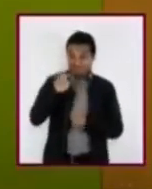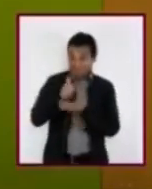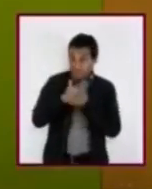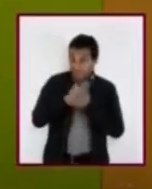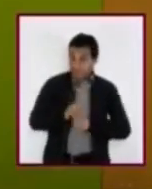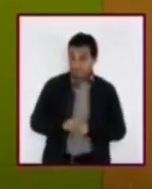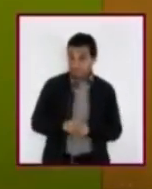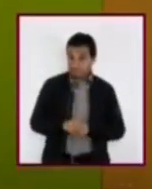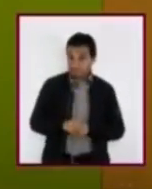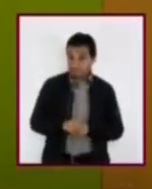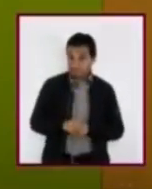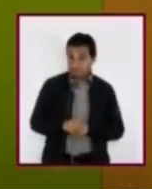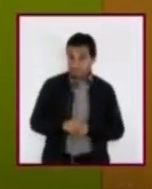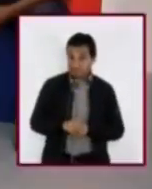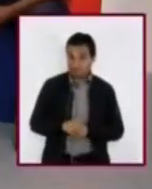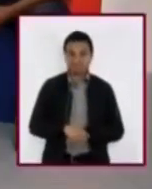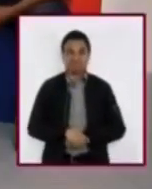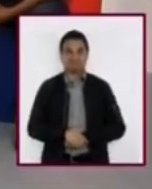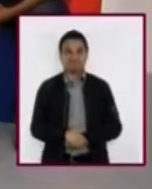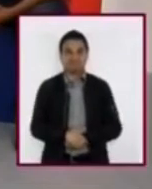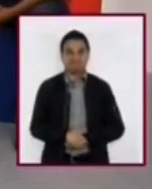Sí, claro que sí. Con mucho gusto.